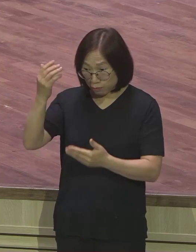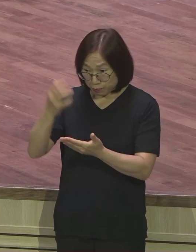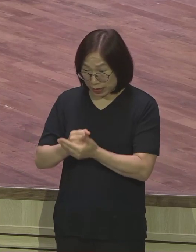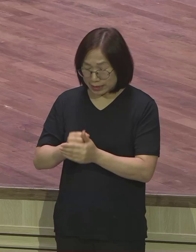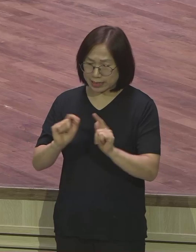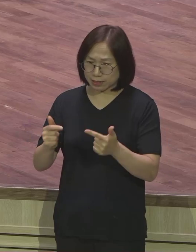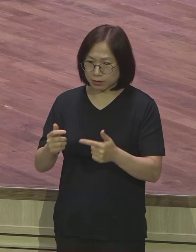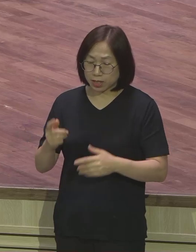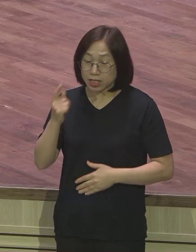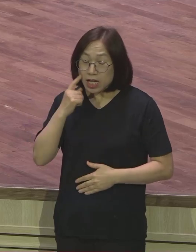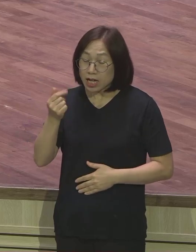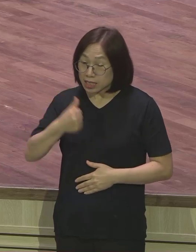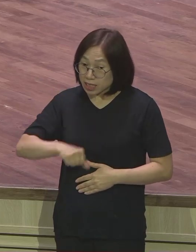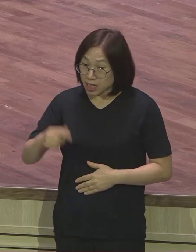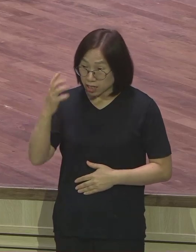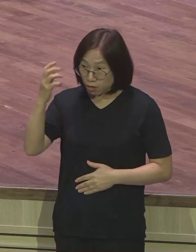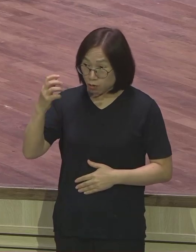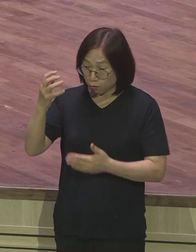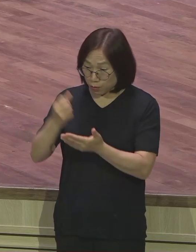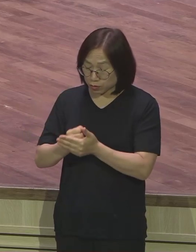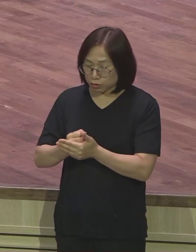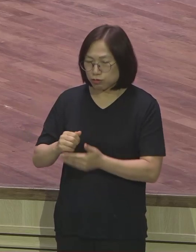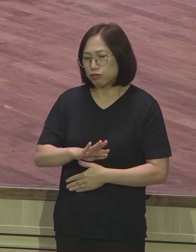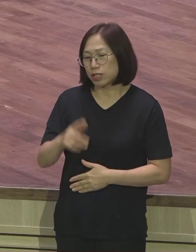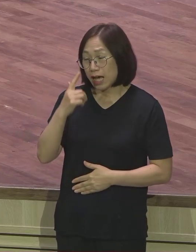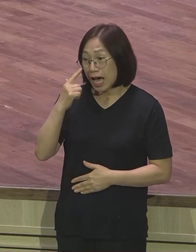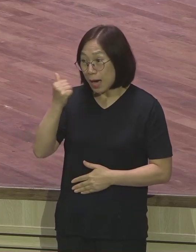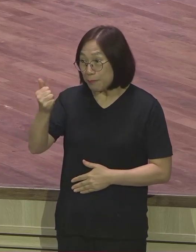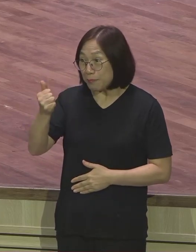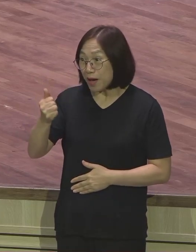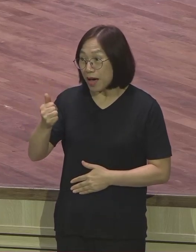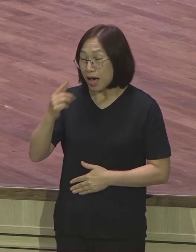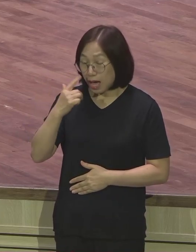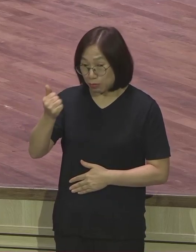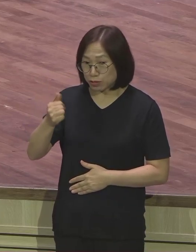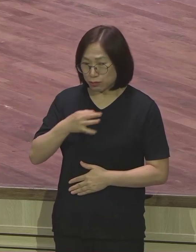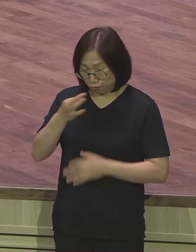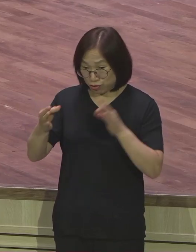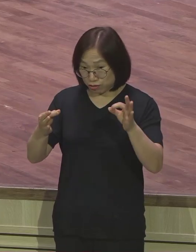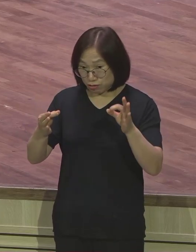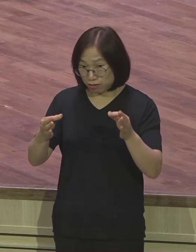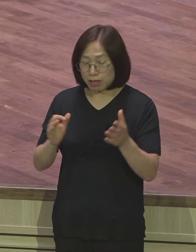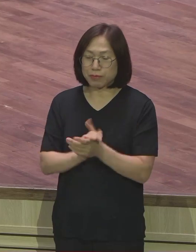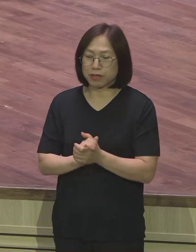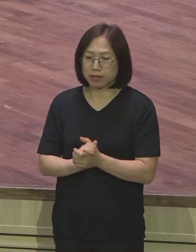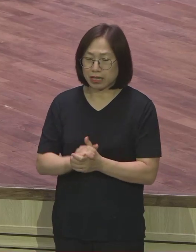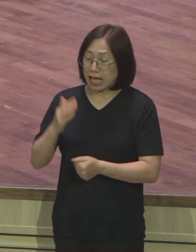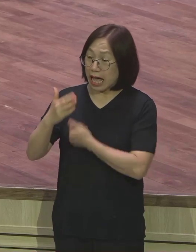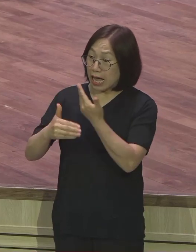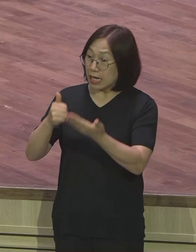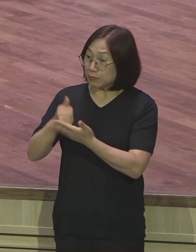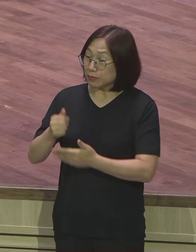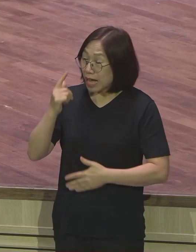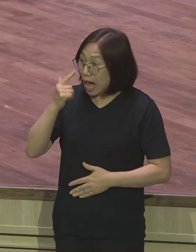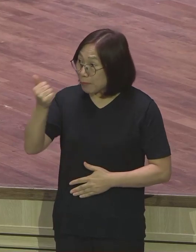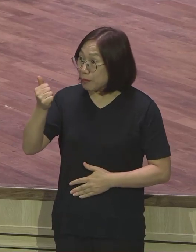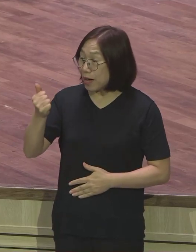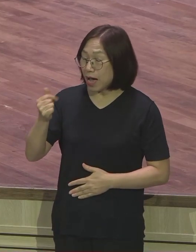영을 받았으므로 우리가 아빠, 아버지라고 부르신느니라. 하나님을 감히 우리가 아빠, 아버지라